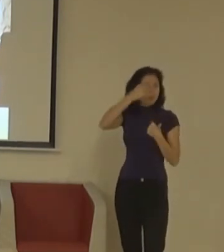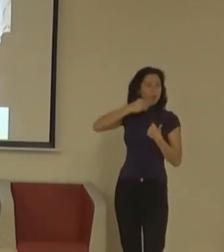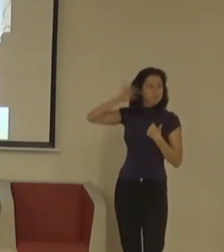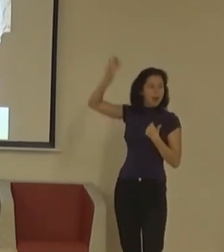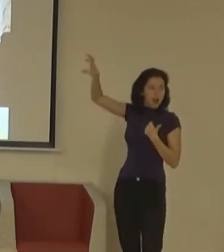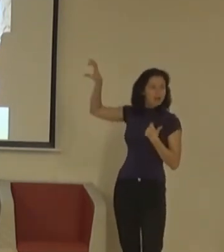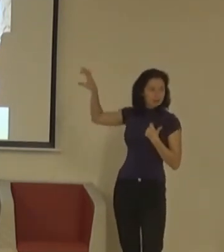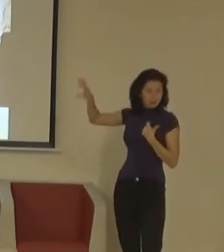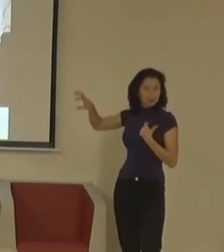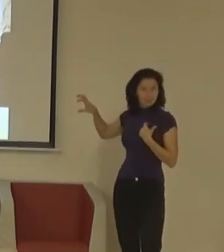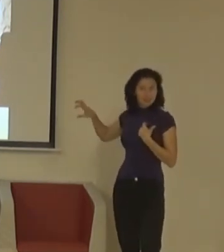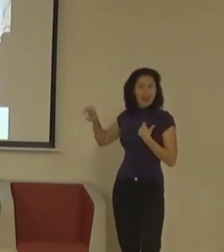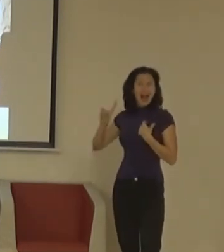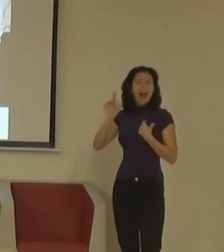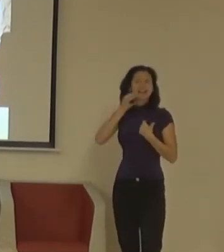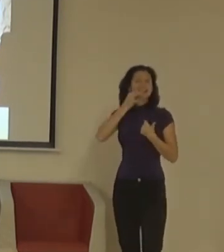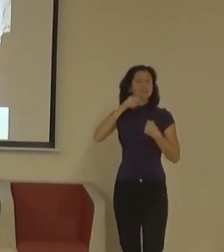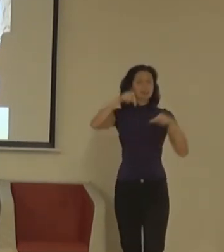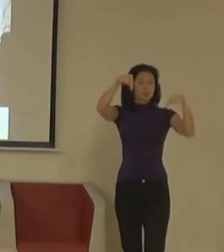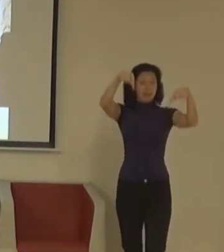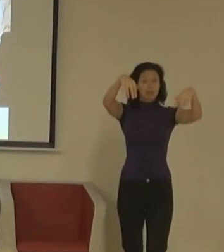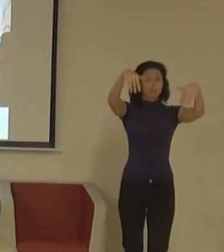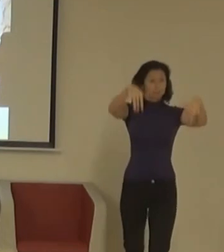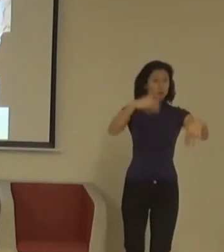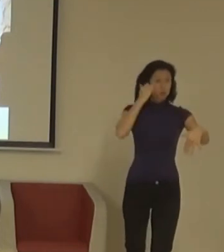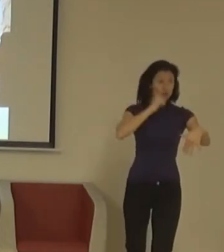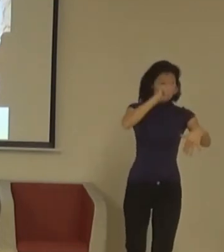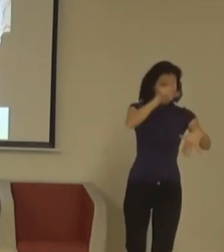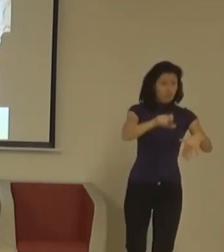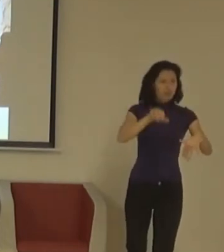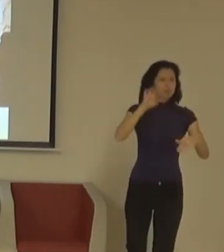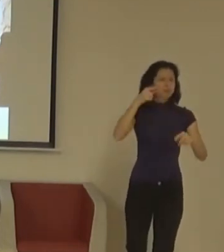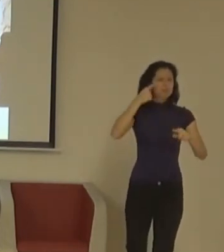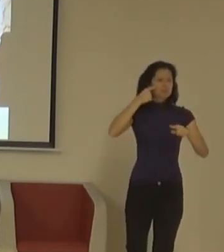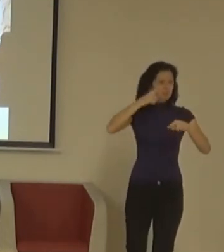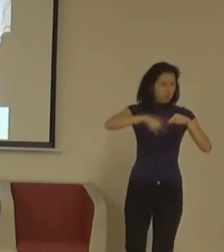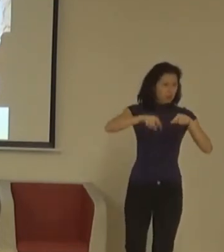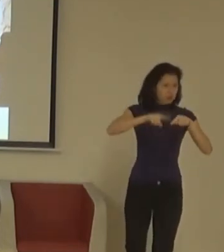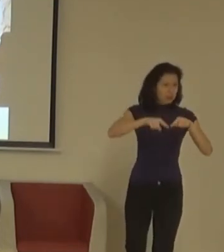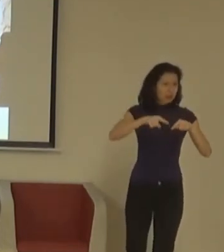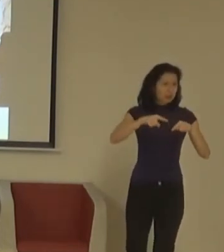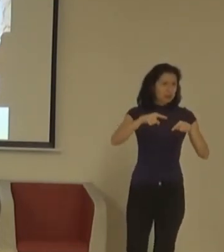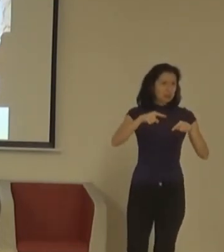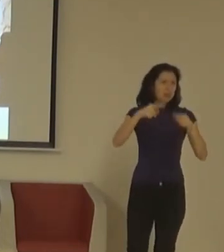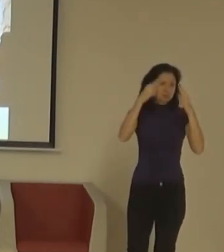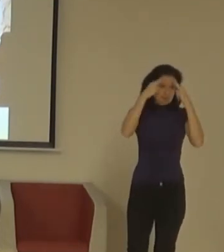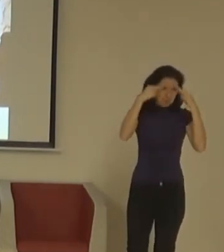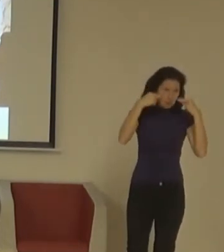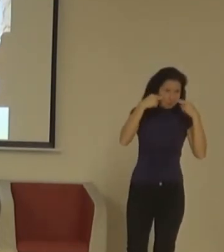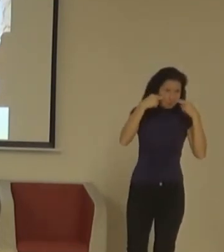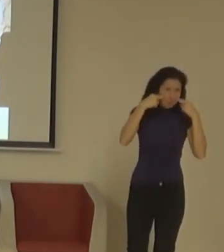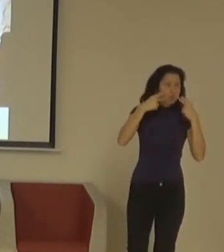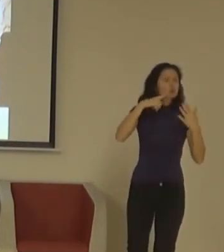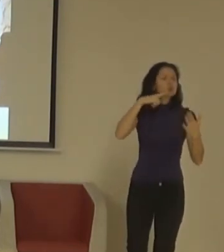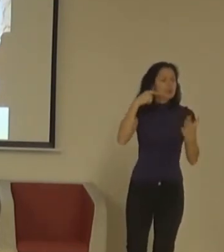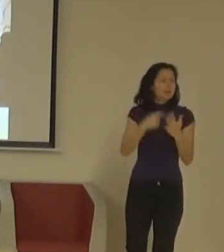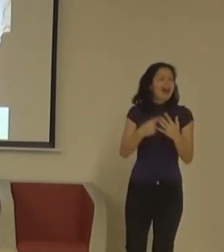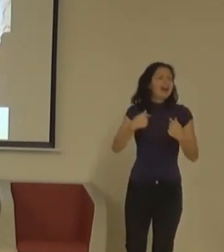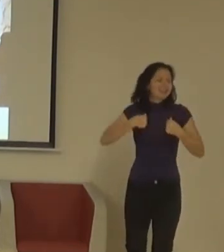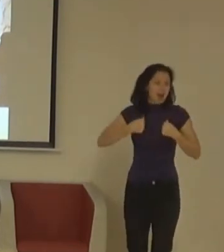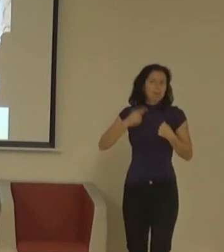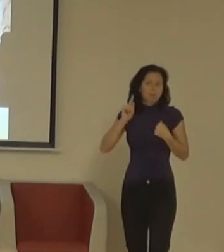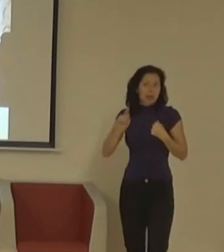člověka, který byl nevědomý nebo slabozraký a sledovala tu přednášku, bych měla říct, na OraSoftce je právě teďko